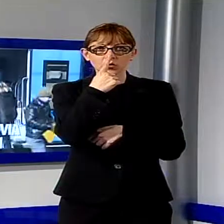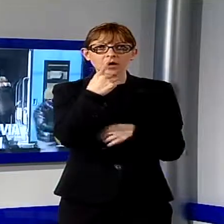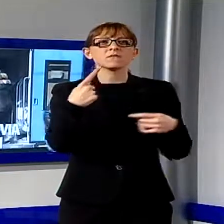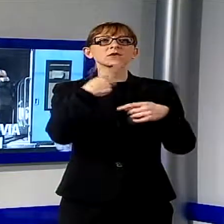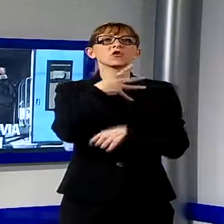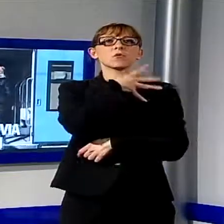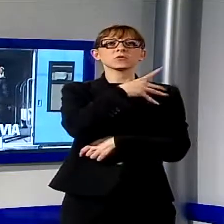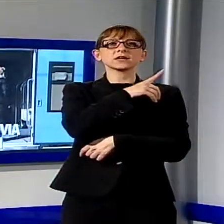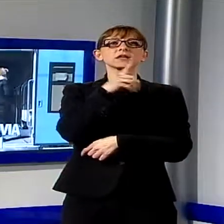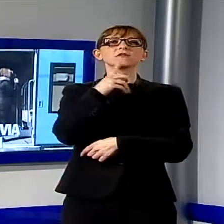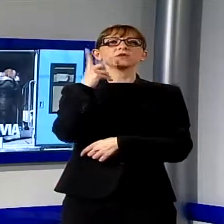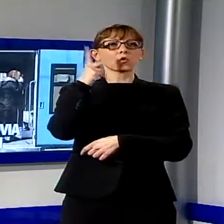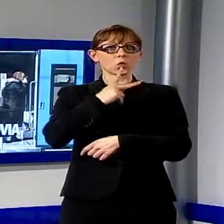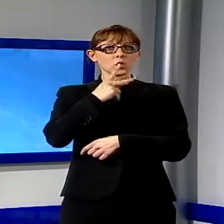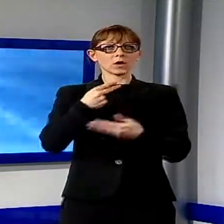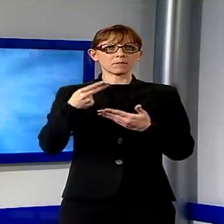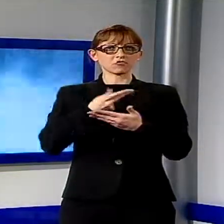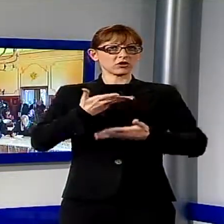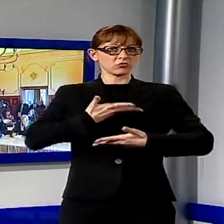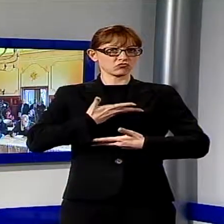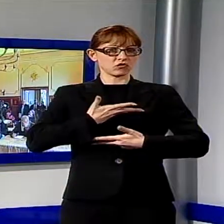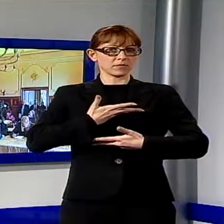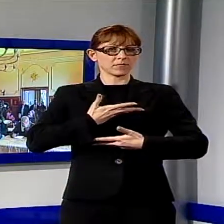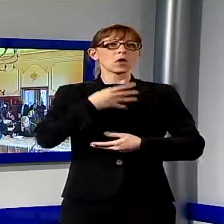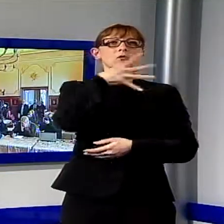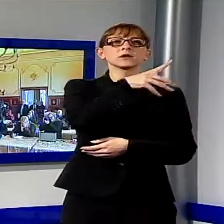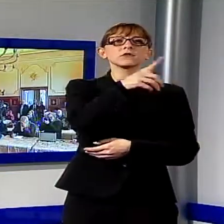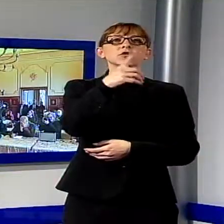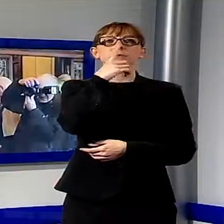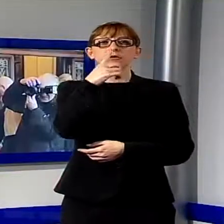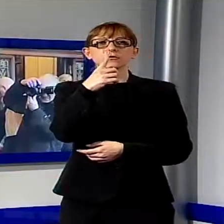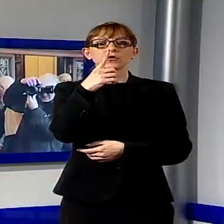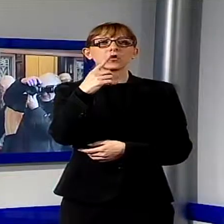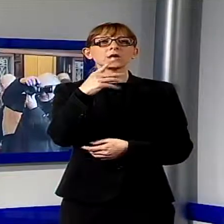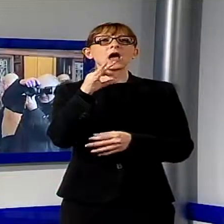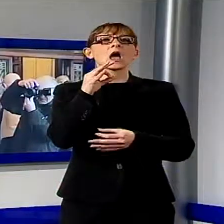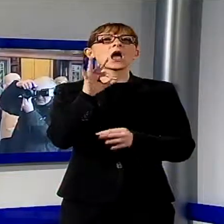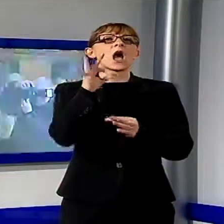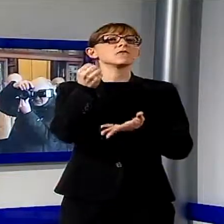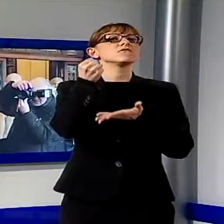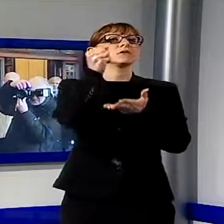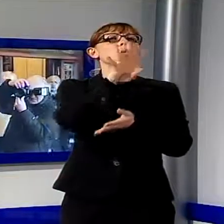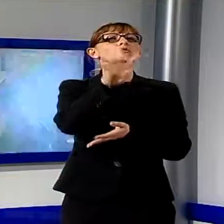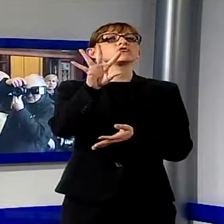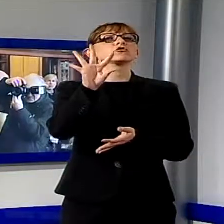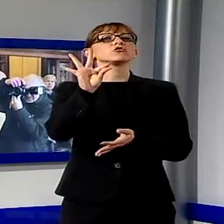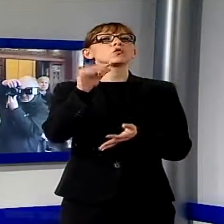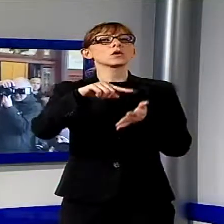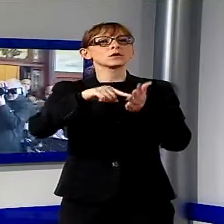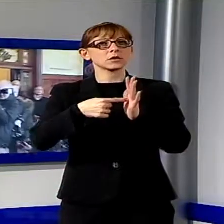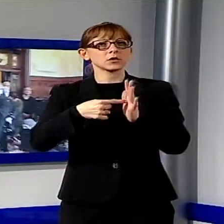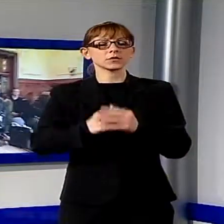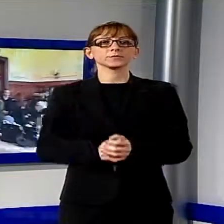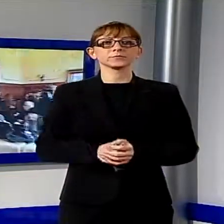quello tra Montecatini e Lucca. Del Ghingaro si presenta, l'ex primo cittadino di Capagnoli inizia la sua